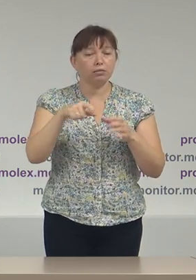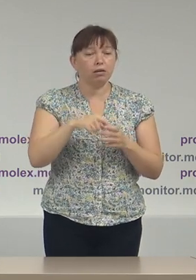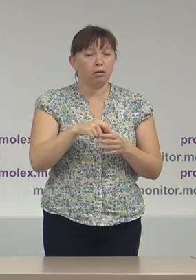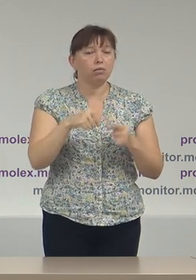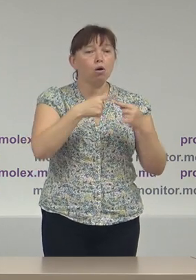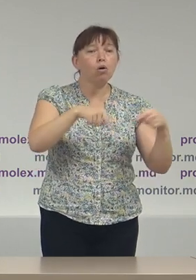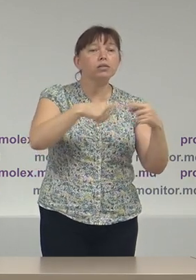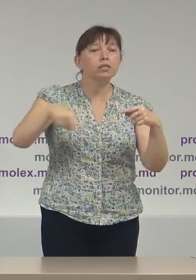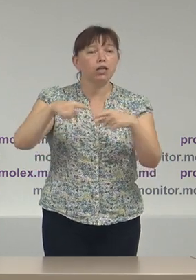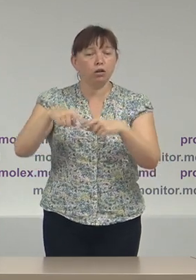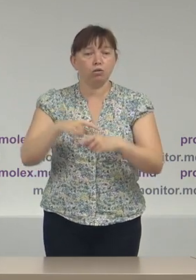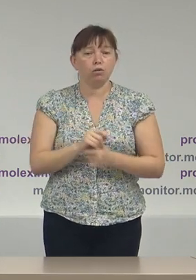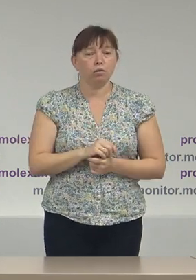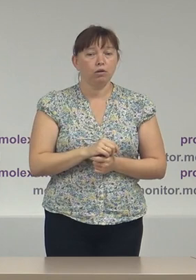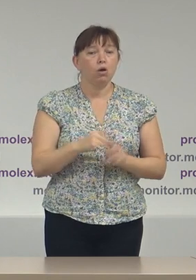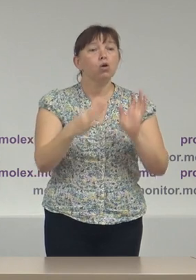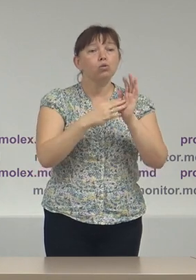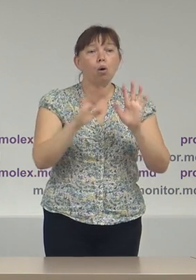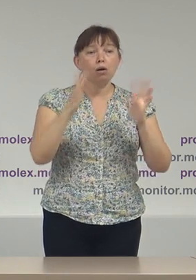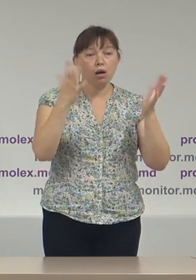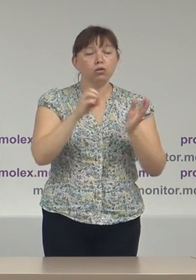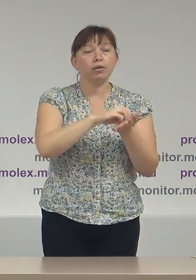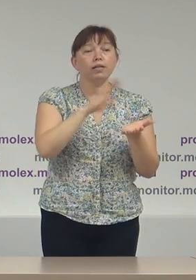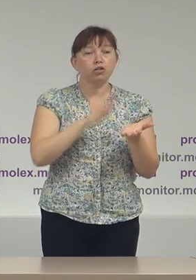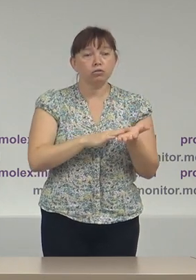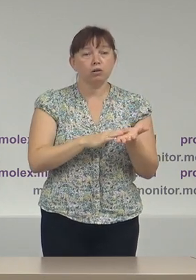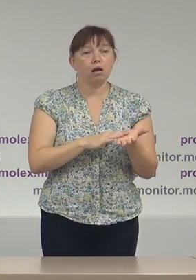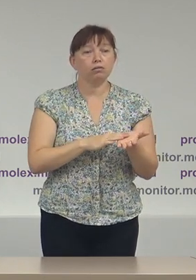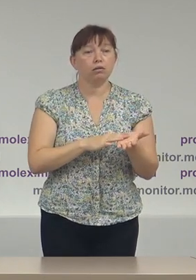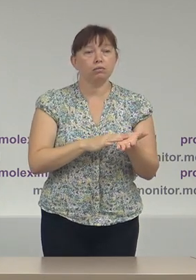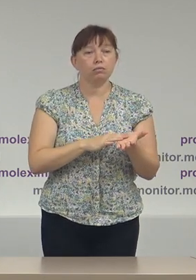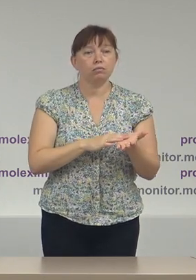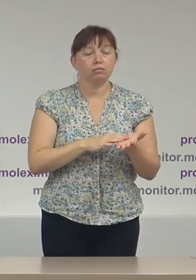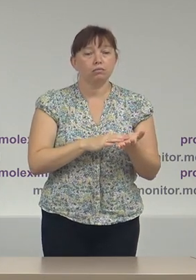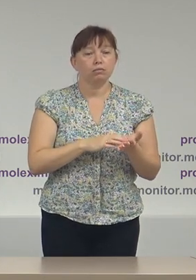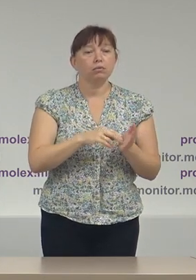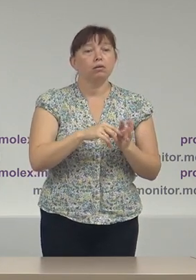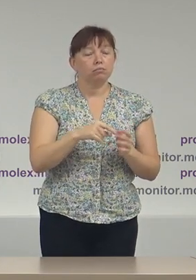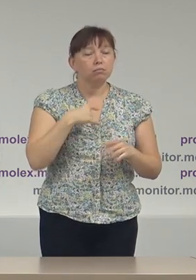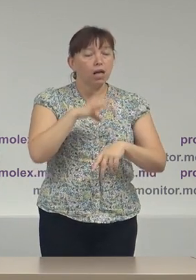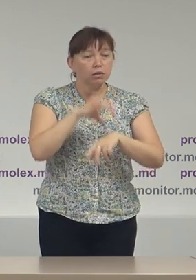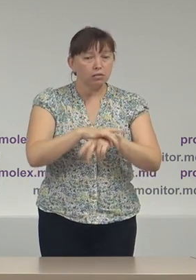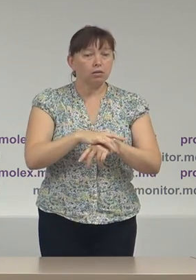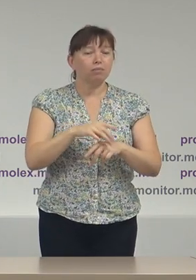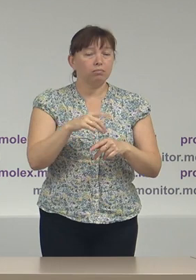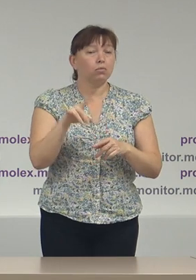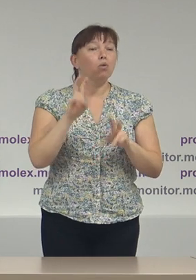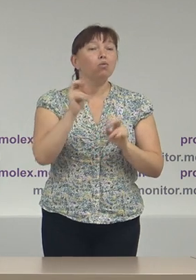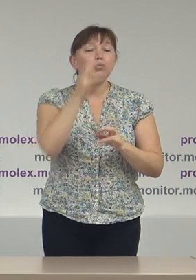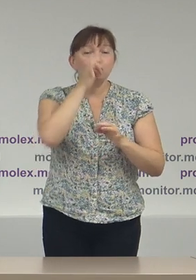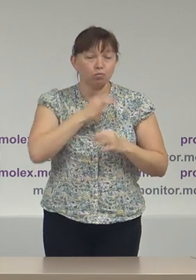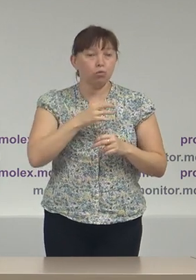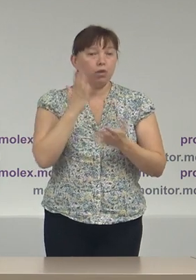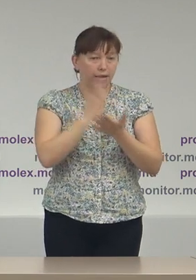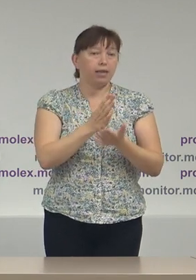de Circunscripție, nouă cazuri înregistrate. Atestăm, potrivit observatorilor, o